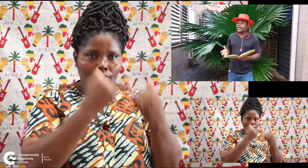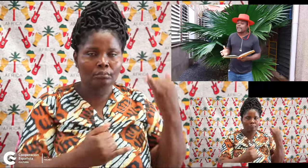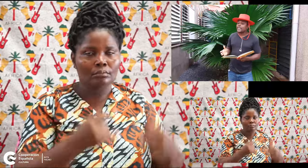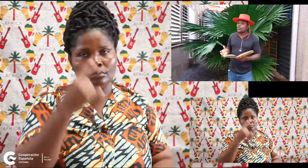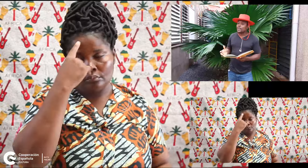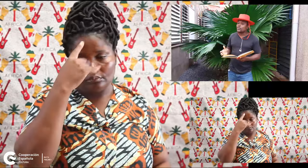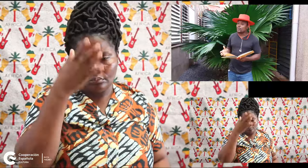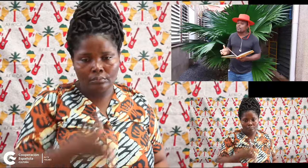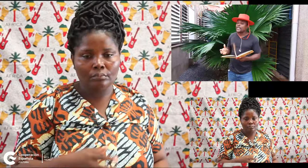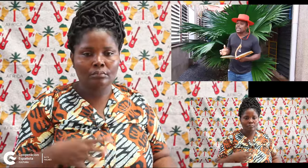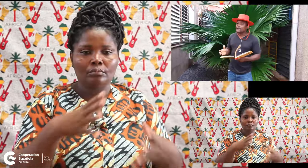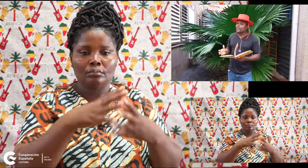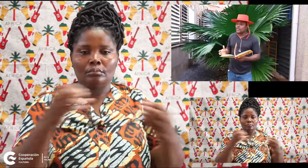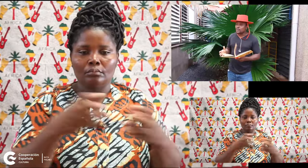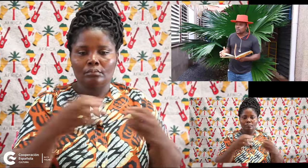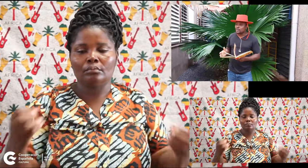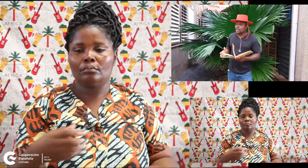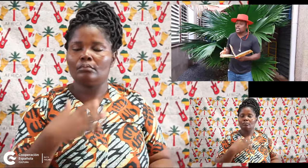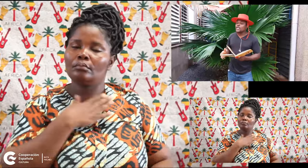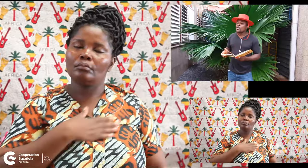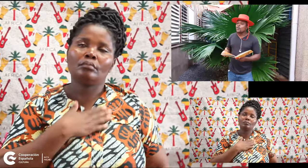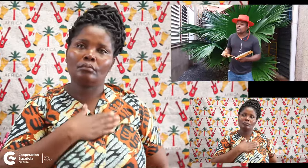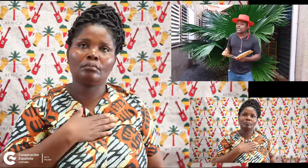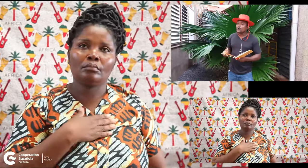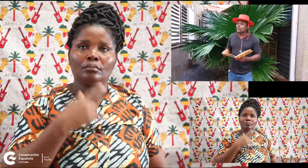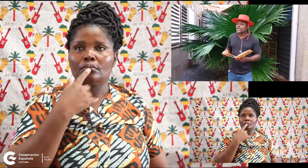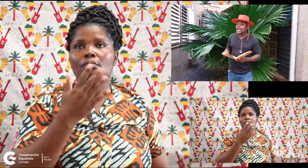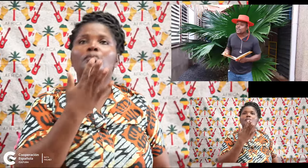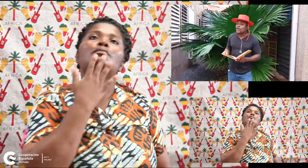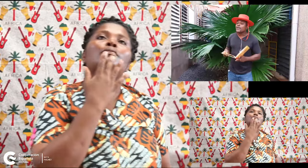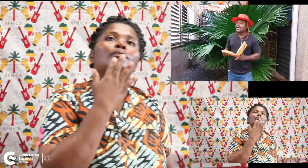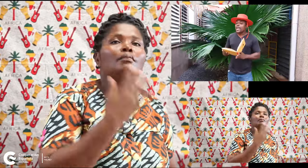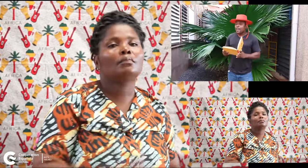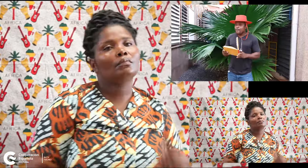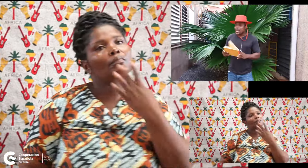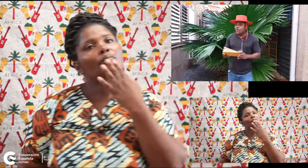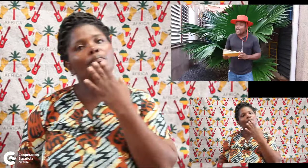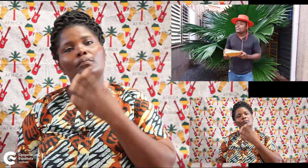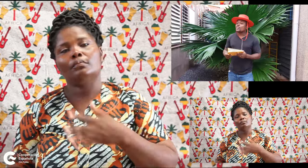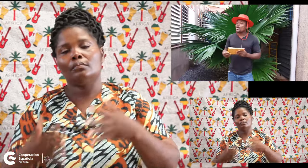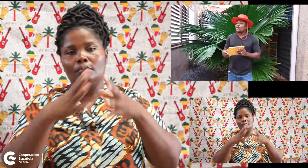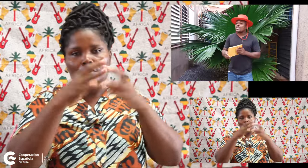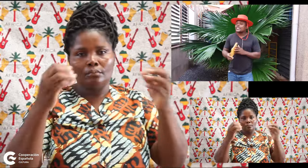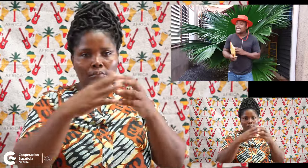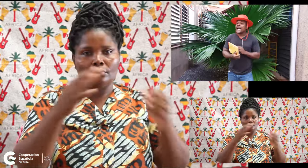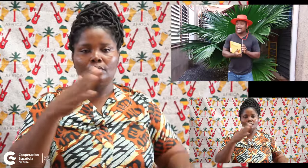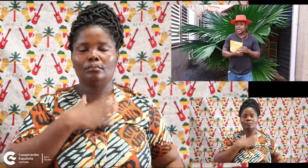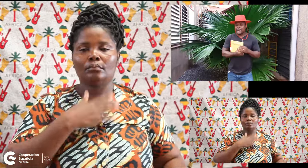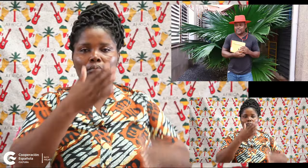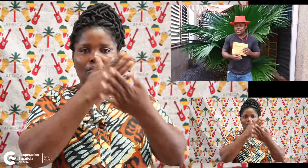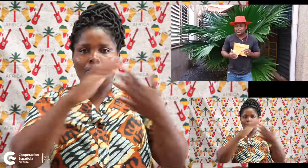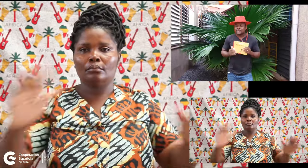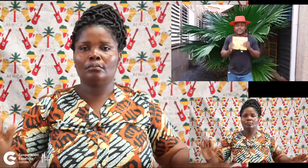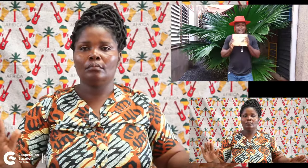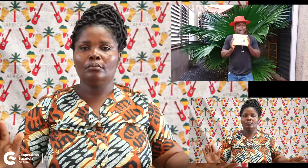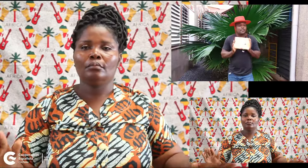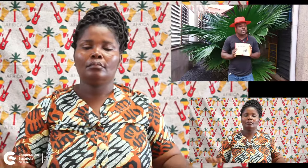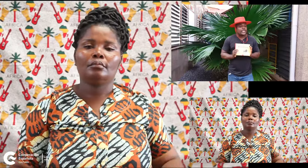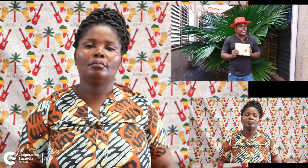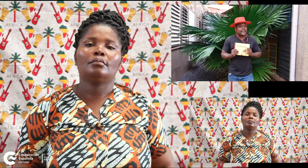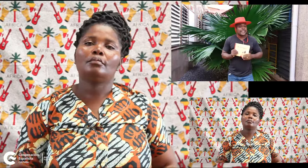que es la moraleja del cuento. Pedir perdón y colorín colorado, mi cuento se ha acabado.